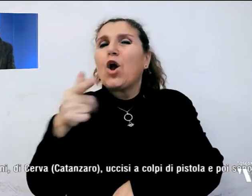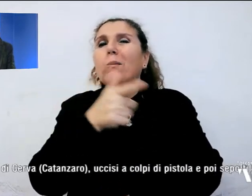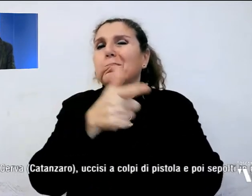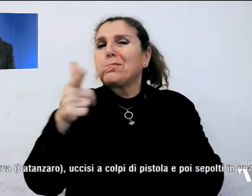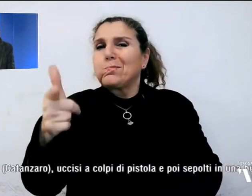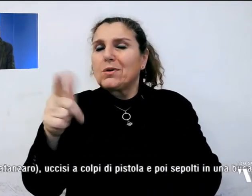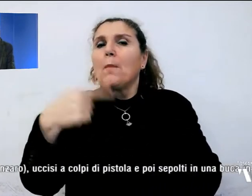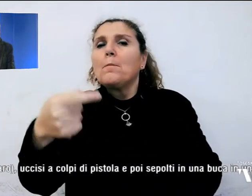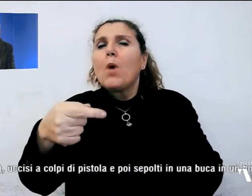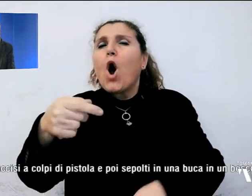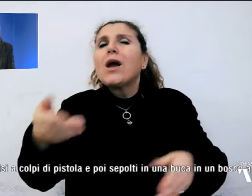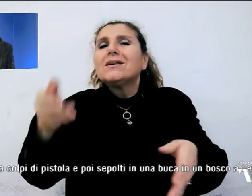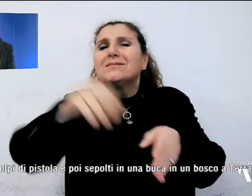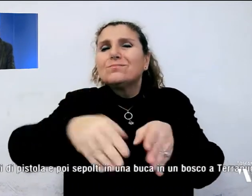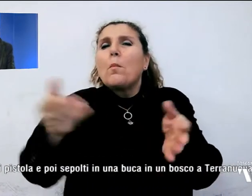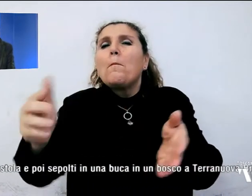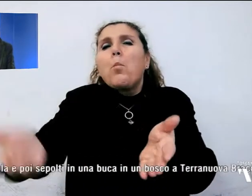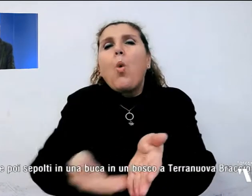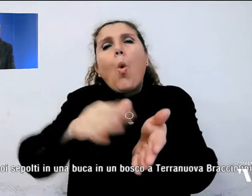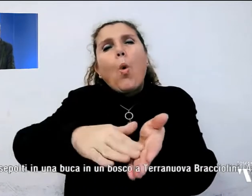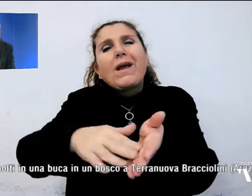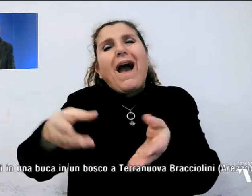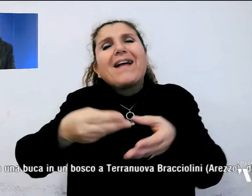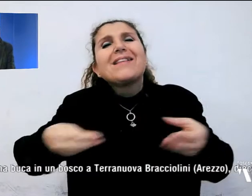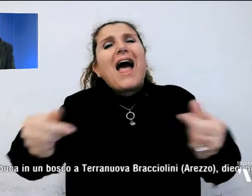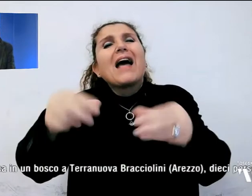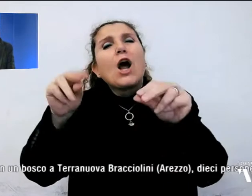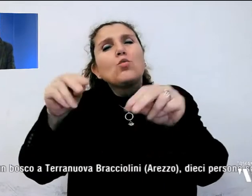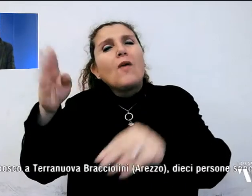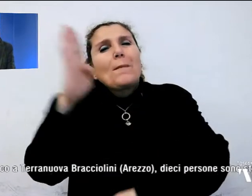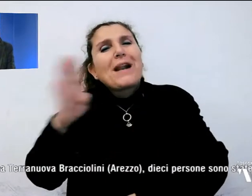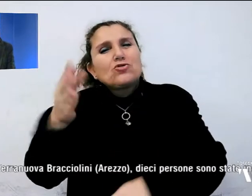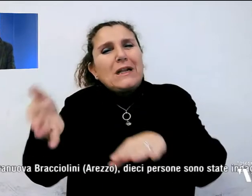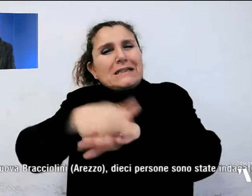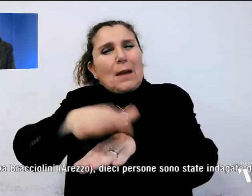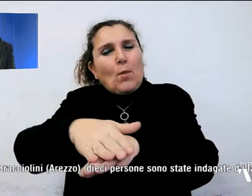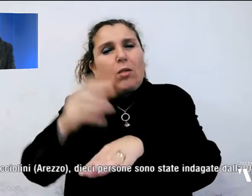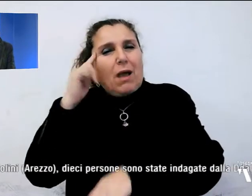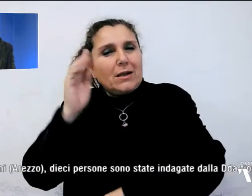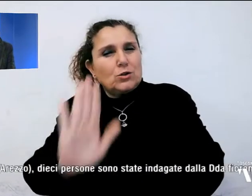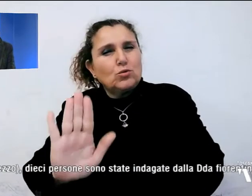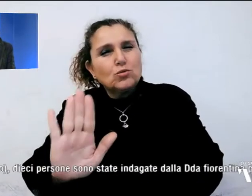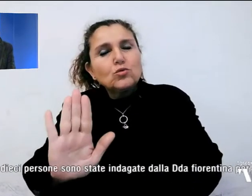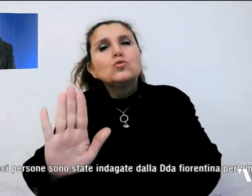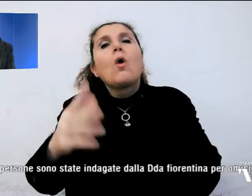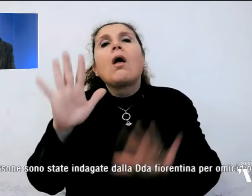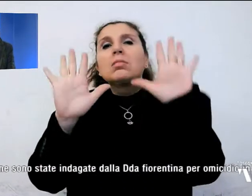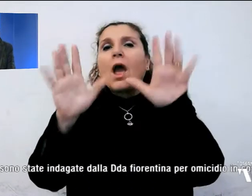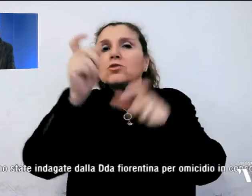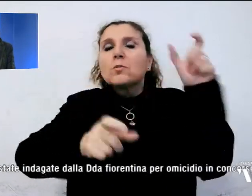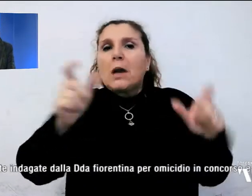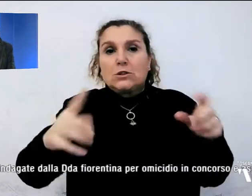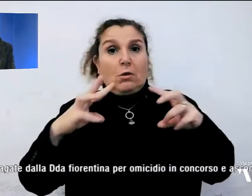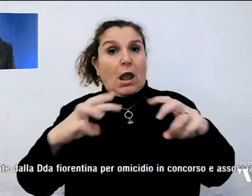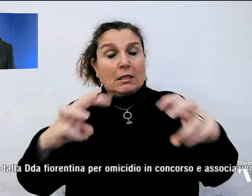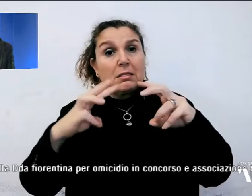poi sepolti in una buca in un bosco a Terranuovo a Bracciolini, in provincia di Arezzo, dieci persone sono state indagate